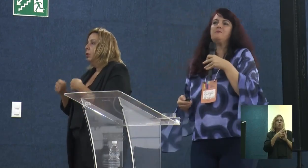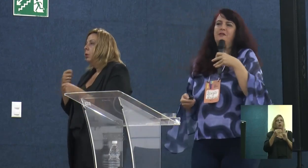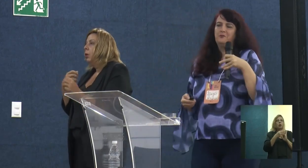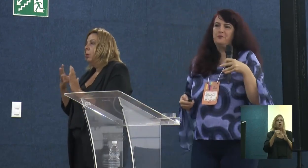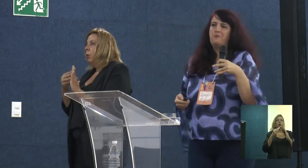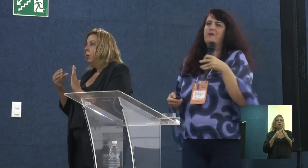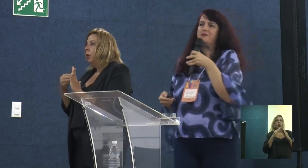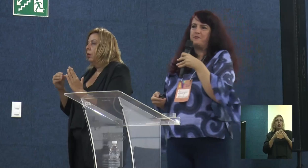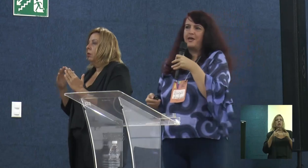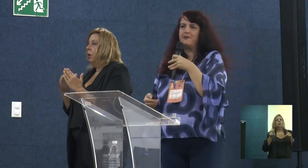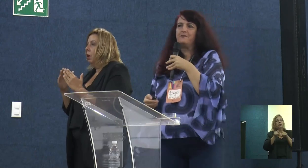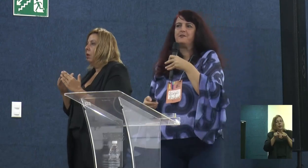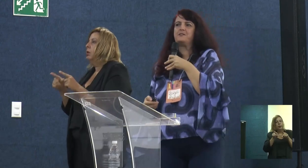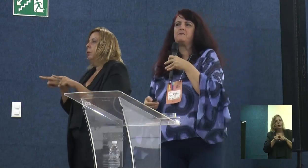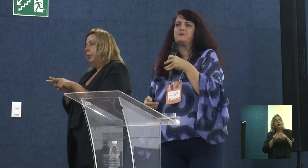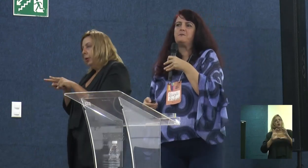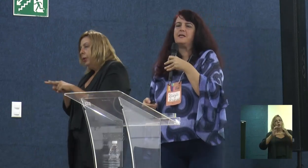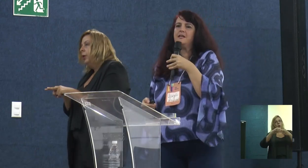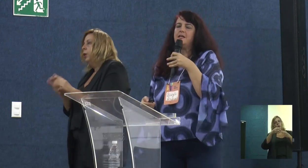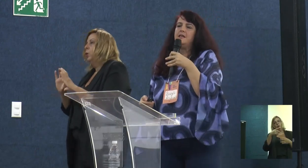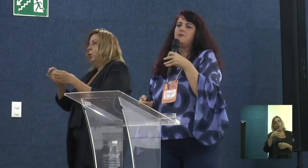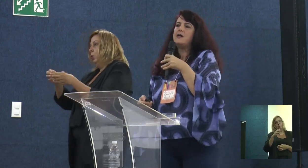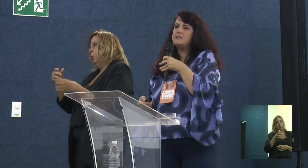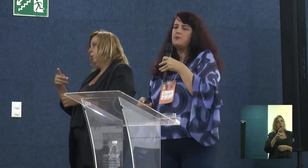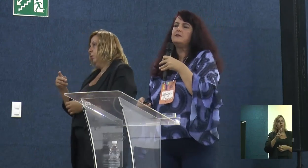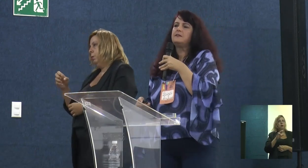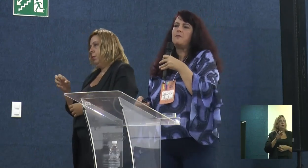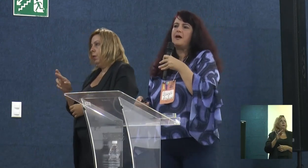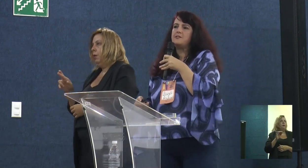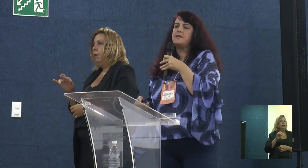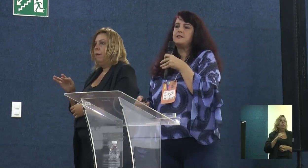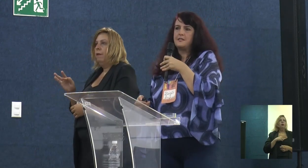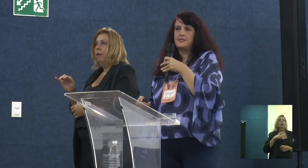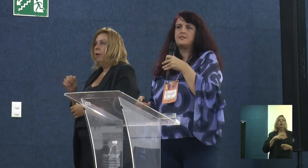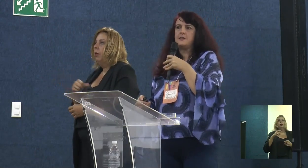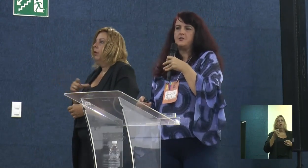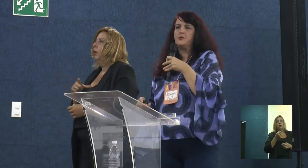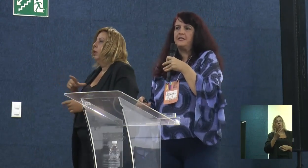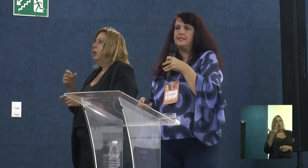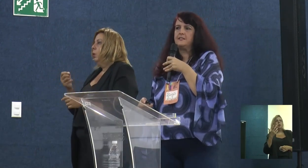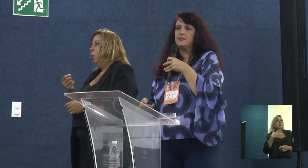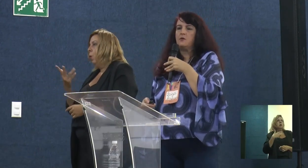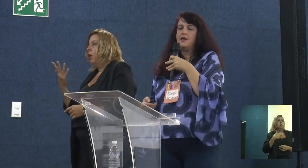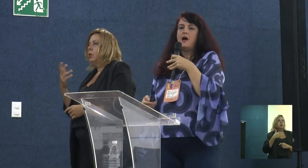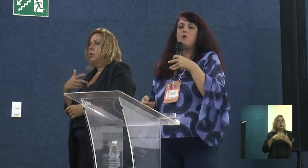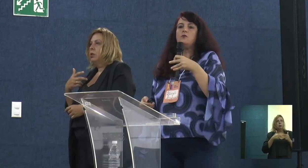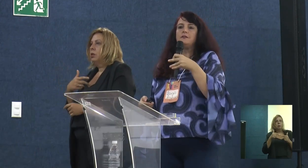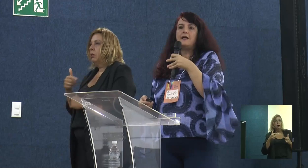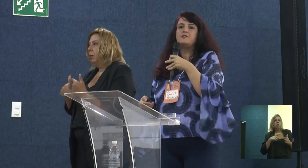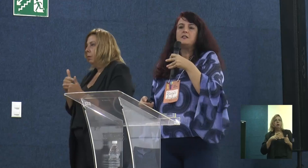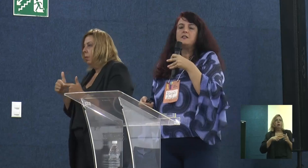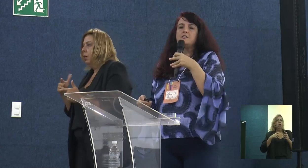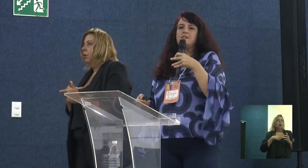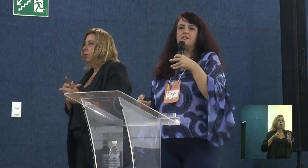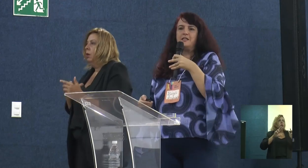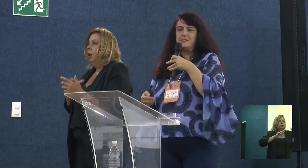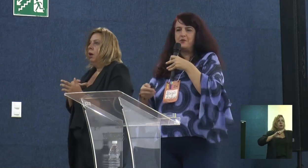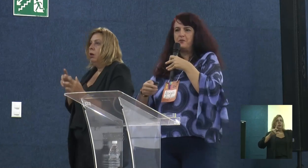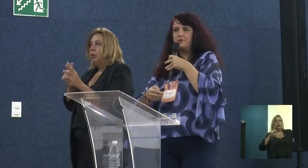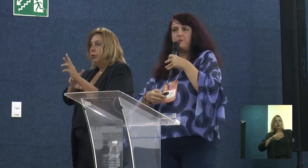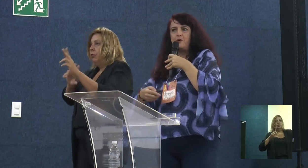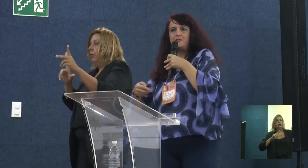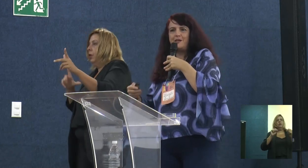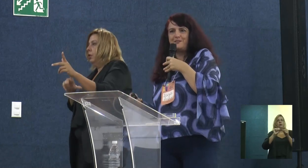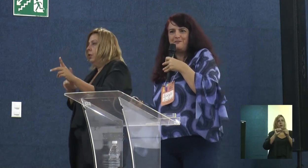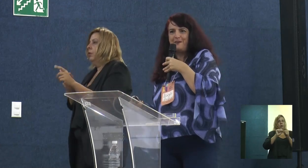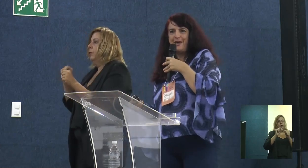então, também do grupo periférico. Nós temos também quase 50 trabalhos TCCs extensionistas. Então, ao contrário de Angela, de início,